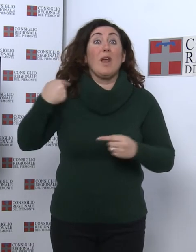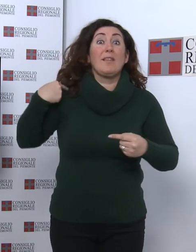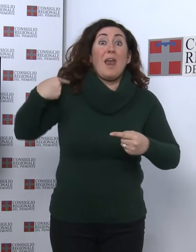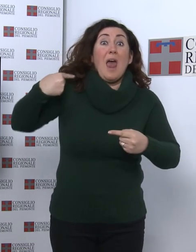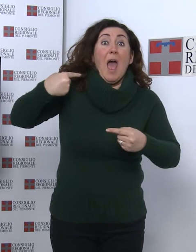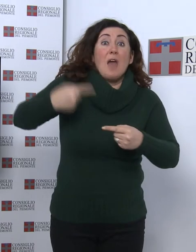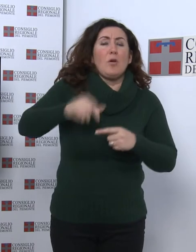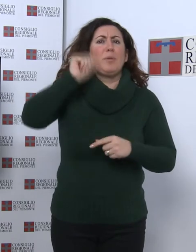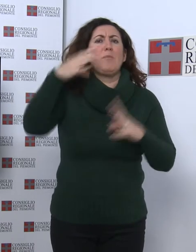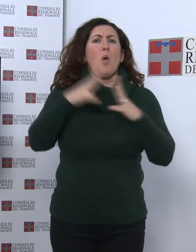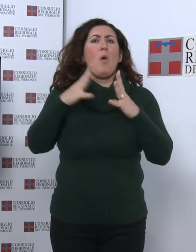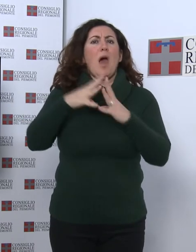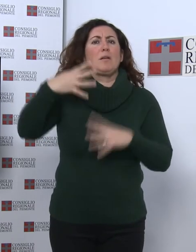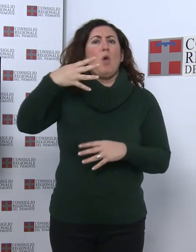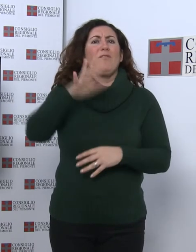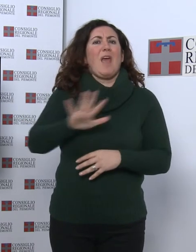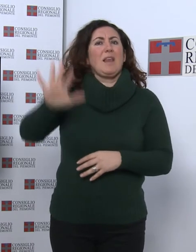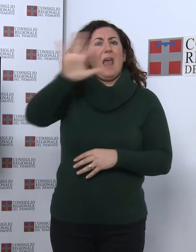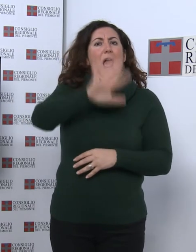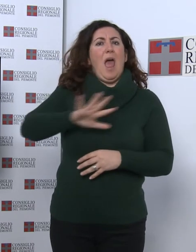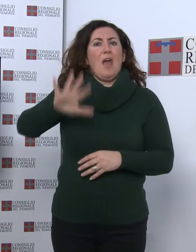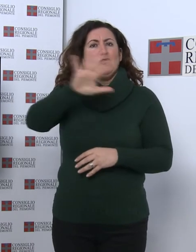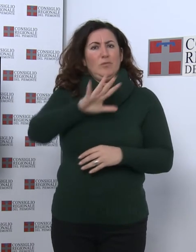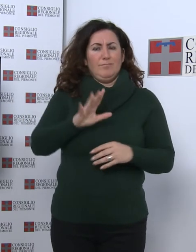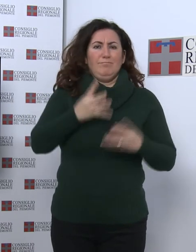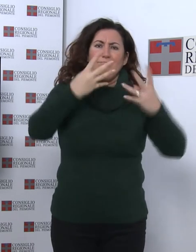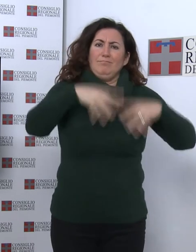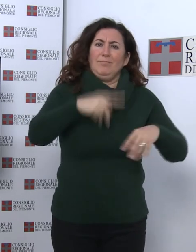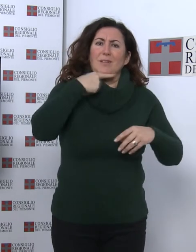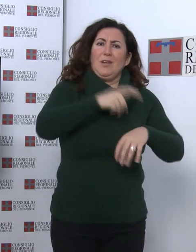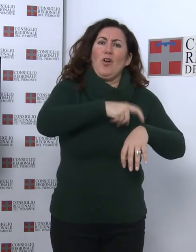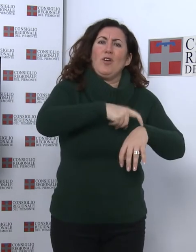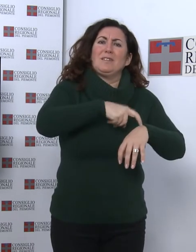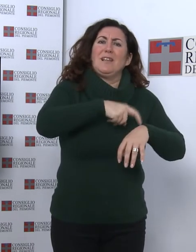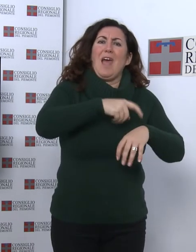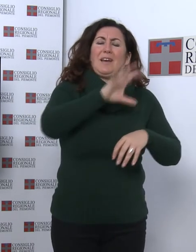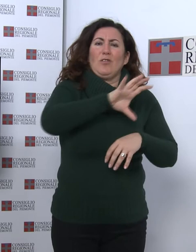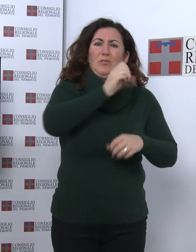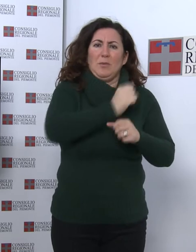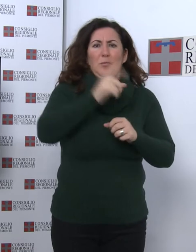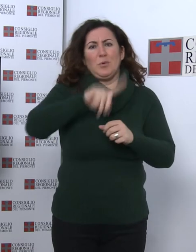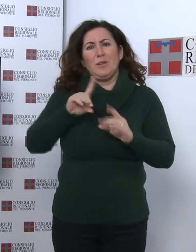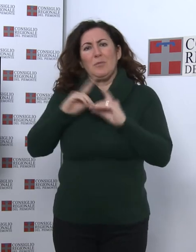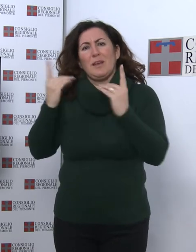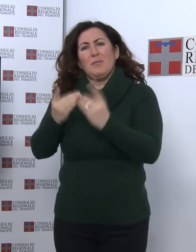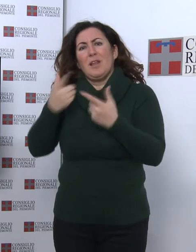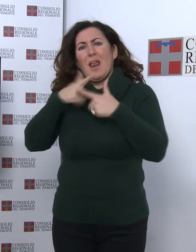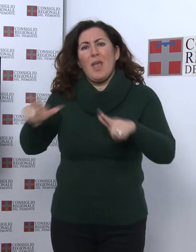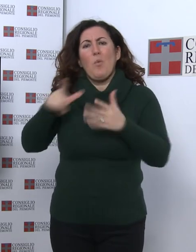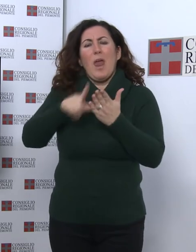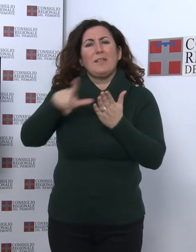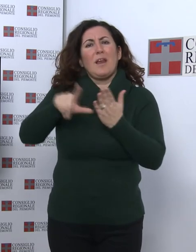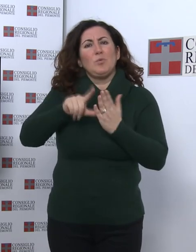Guerra del Monferrato, organizzato dall'Associazione dei Consiglieri della Regione Piemonte e dal Dipartimento di Lingue e Letterature Straniere e Culture